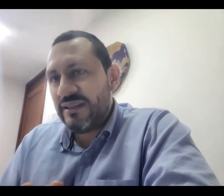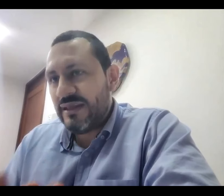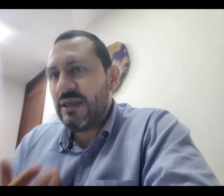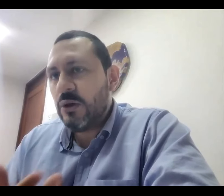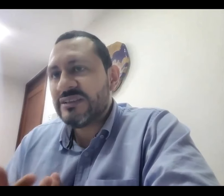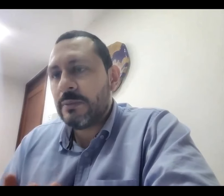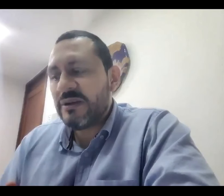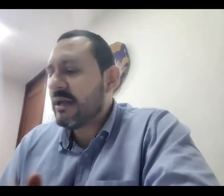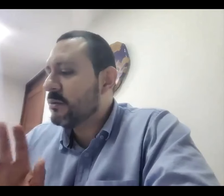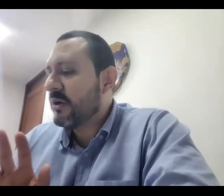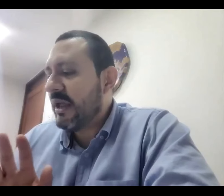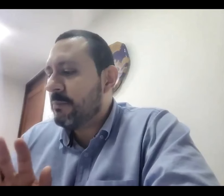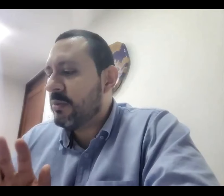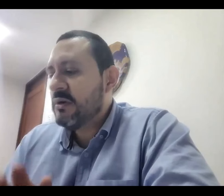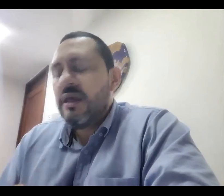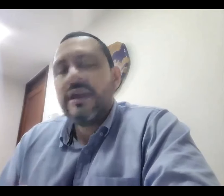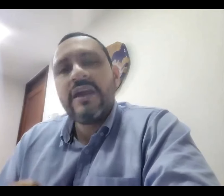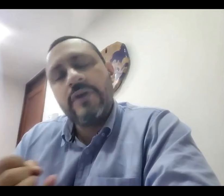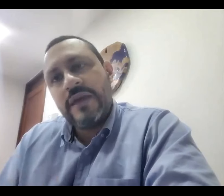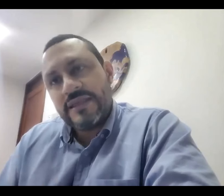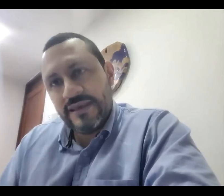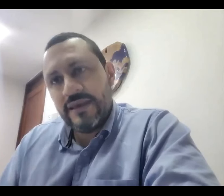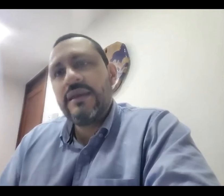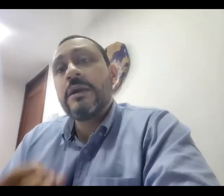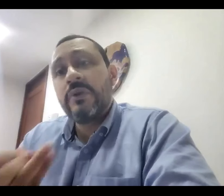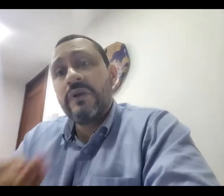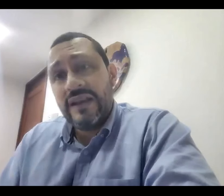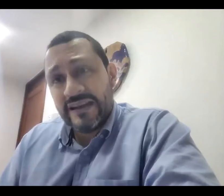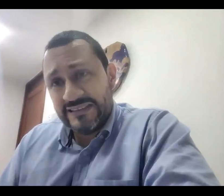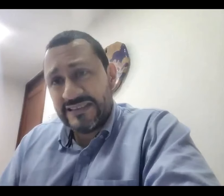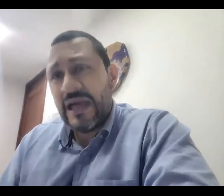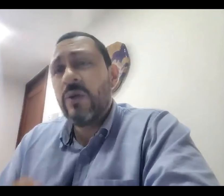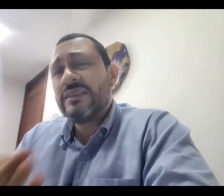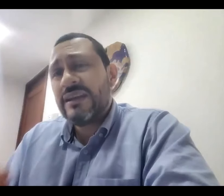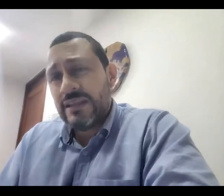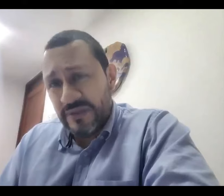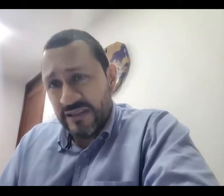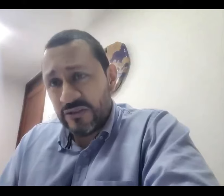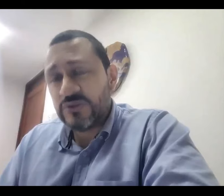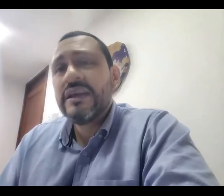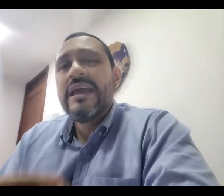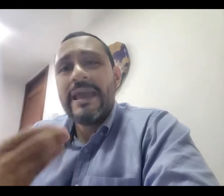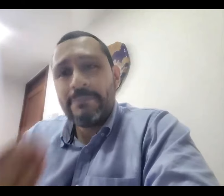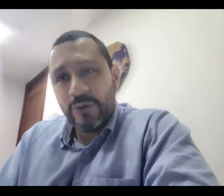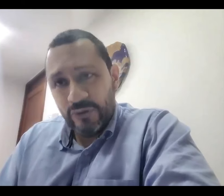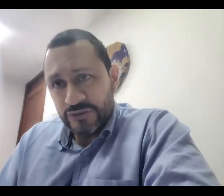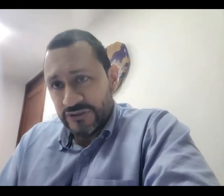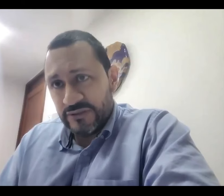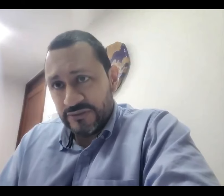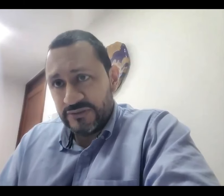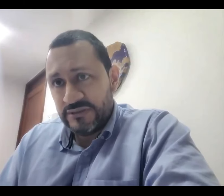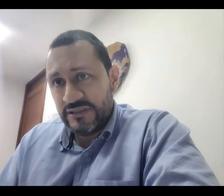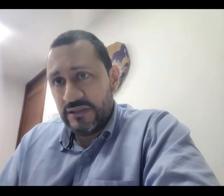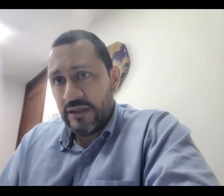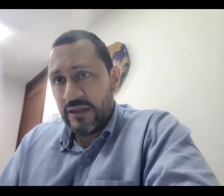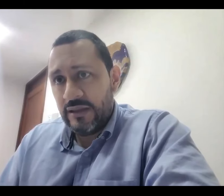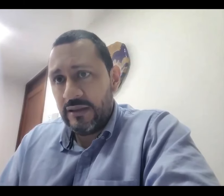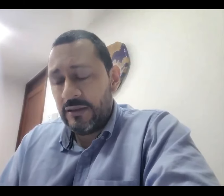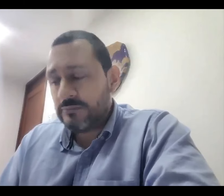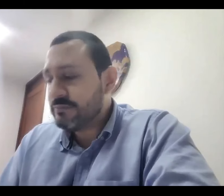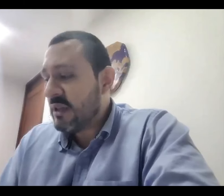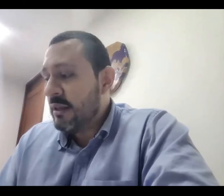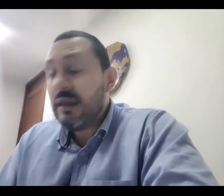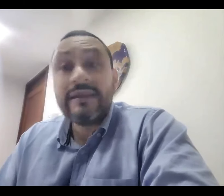comprende de lo que está pasando por ejemplo qué enfermedad tiene qué pruebas le han realizado qué tratamientos qué pronósticos qué